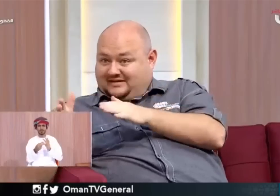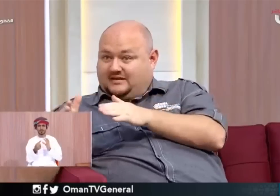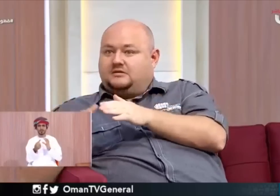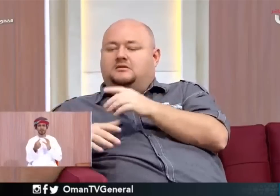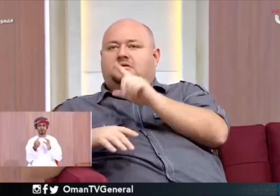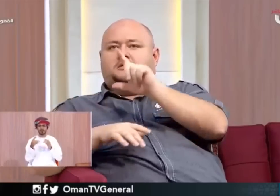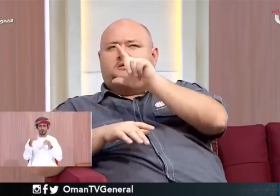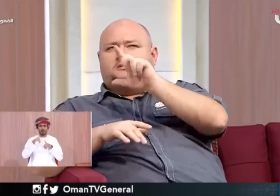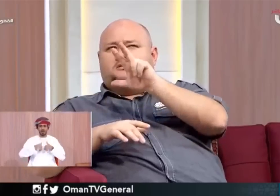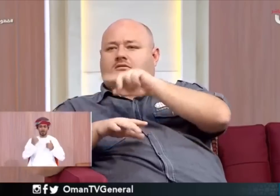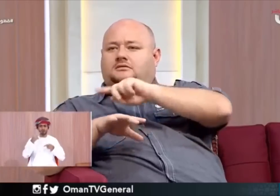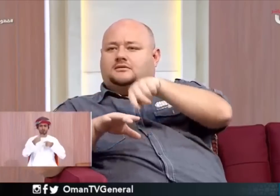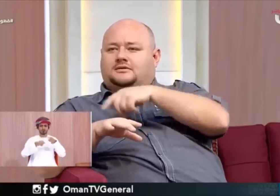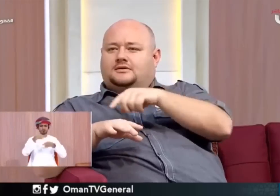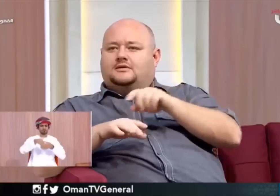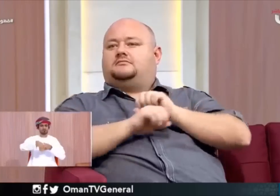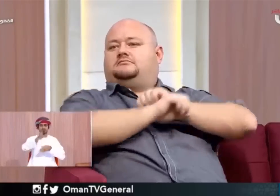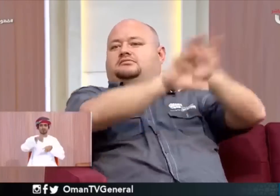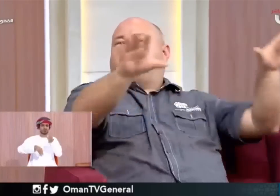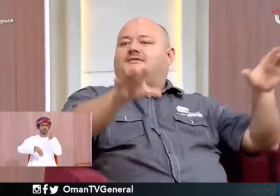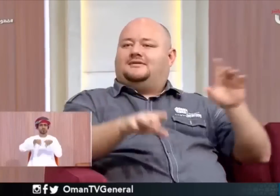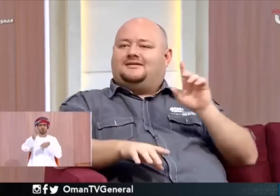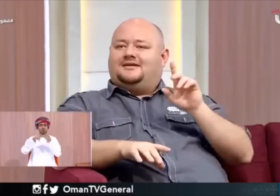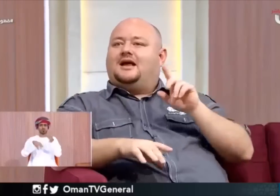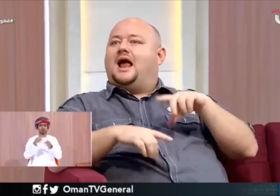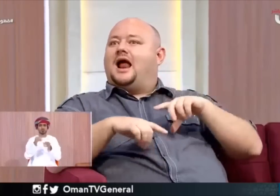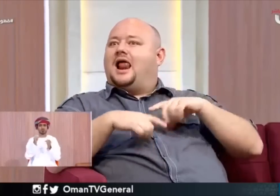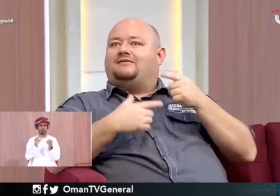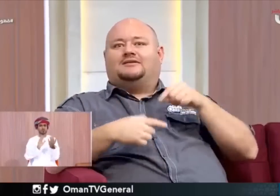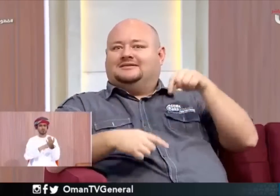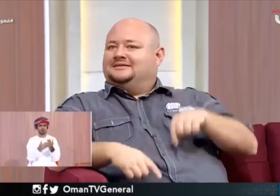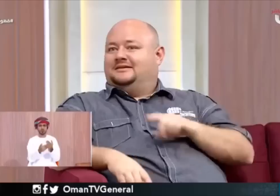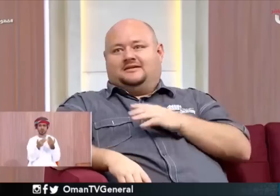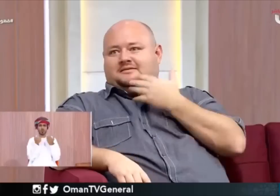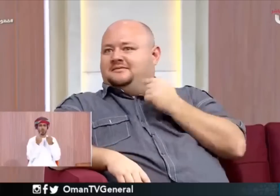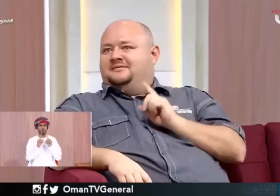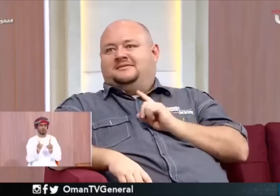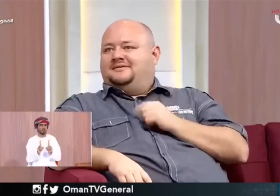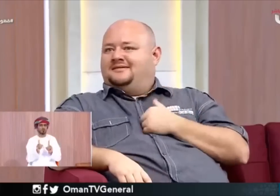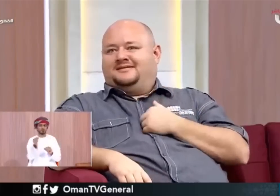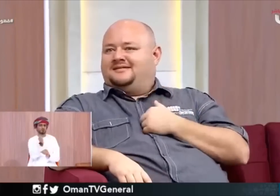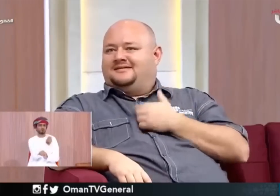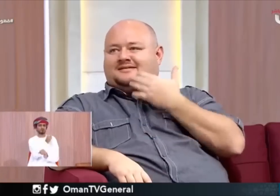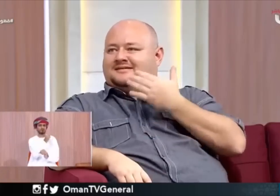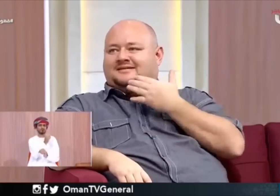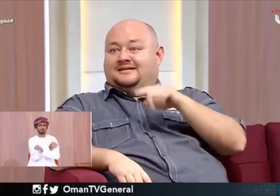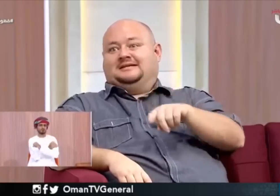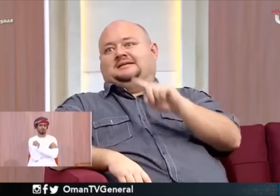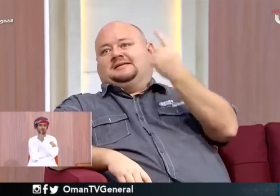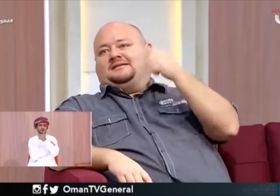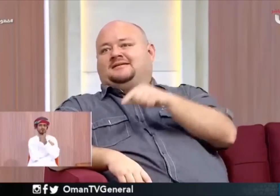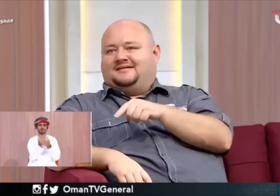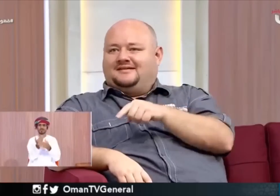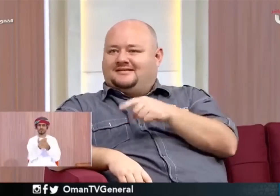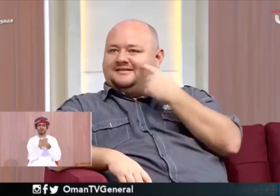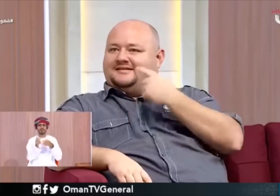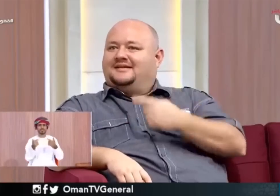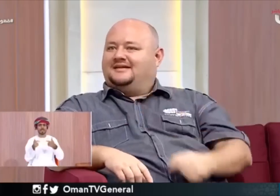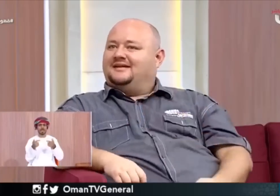وبدون معلومات كتيرة ولكن يعني باستخدام تكنولوجيا معلومات بنقدر نوقد